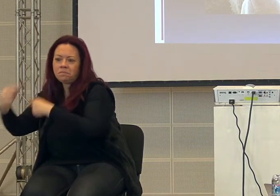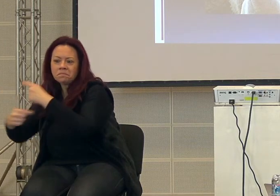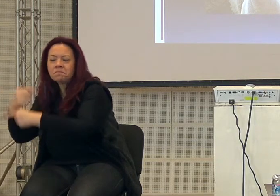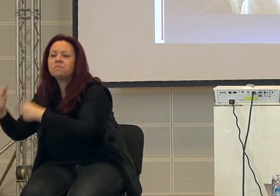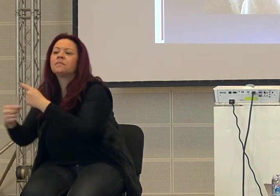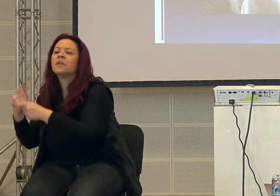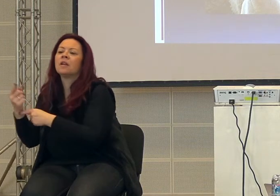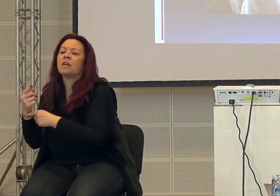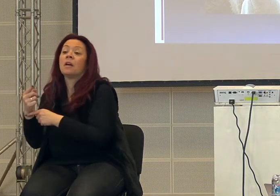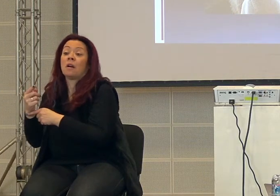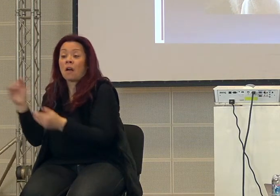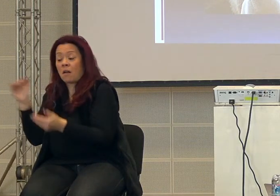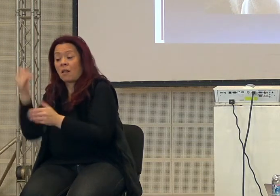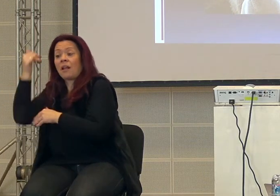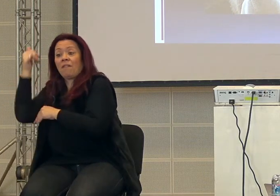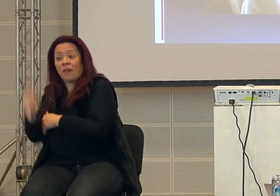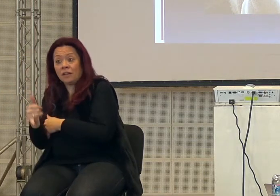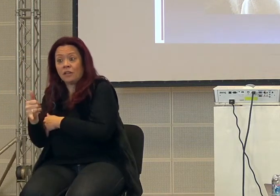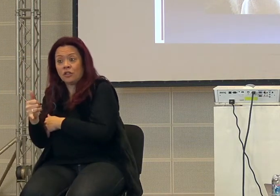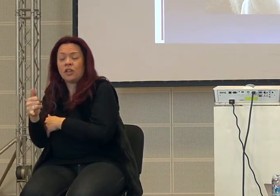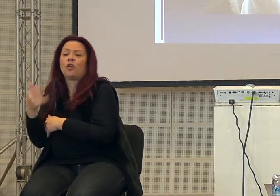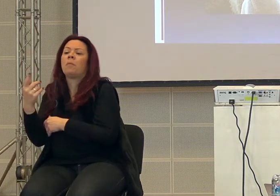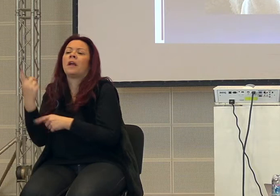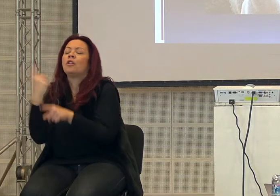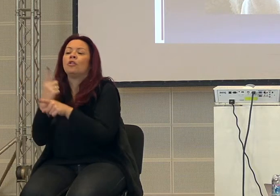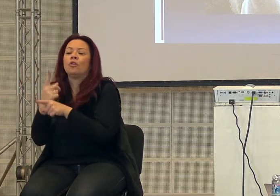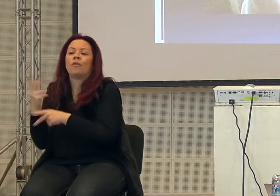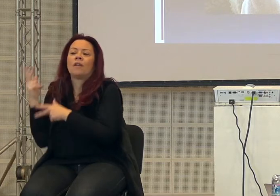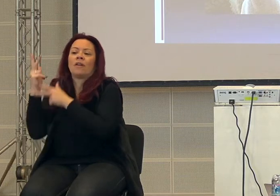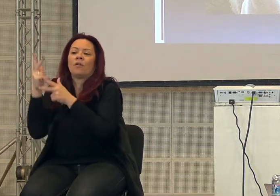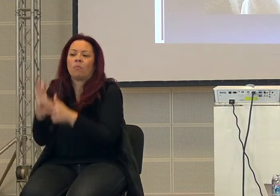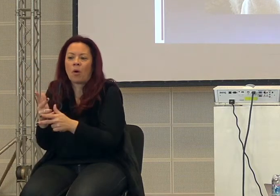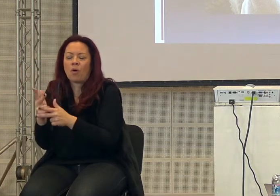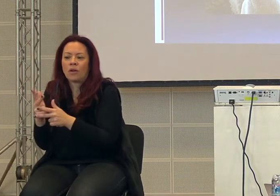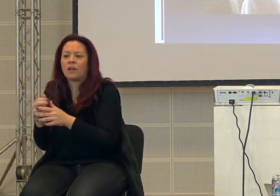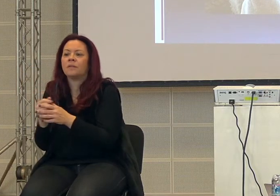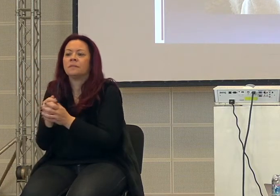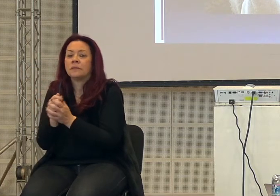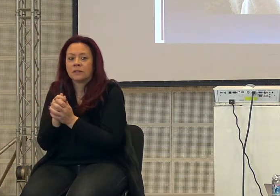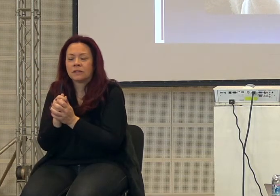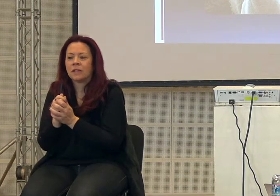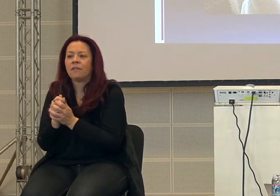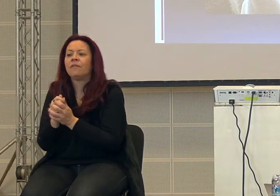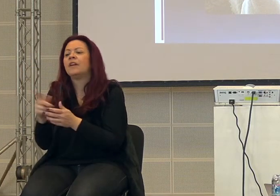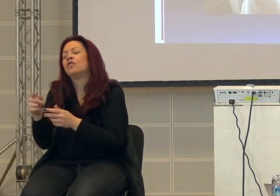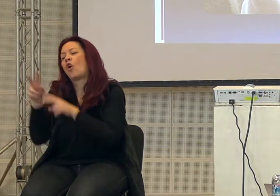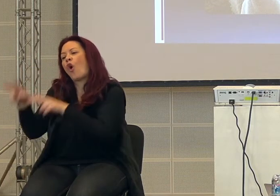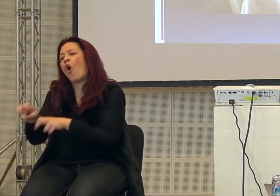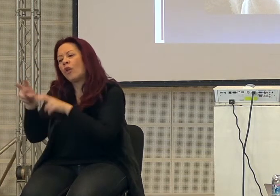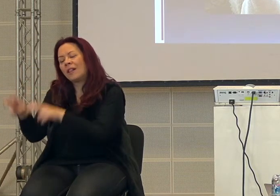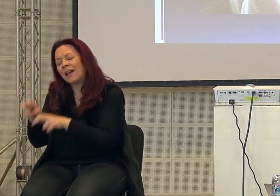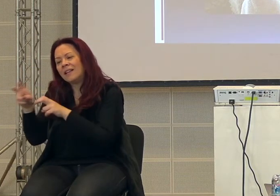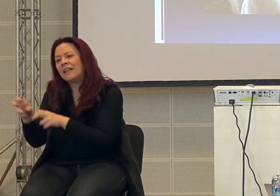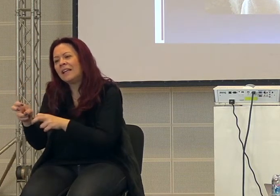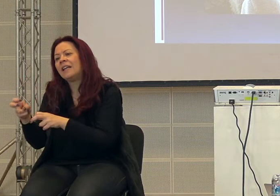purtroppo all'infanticidio, applicavano il controllo delle nascite. Mentre nelle contadini, nella